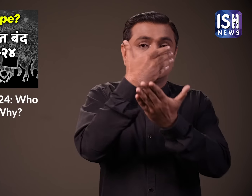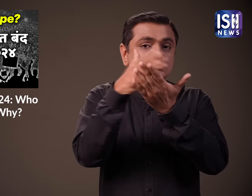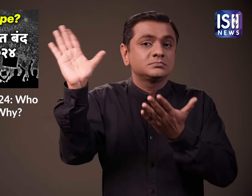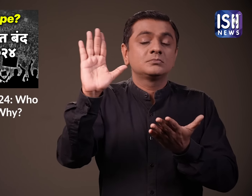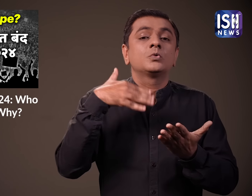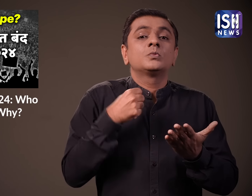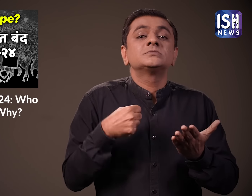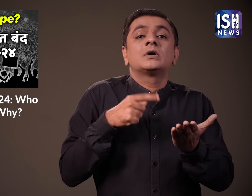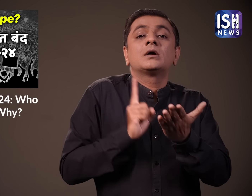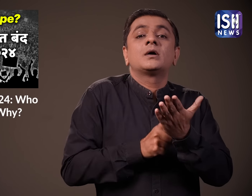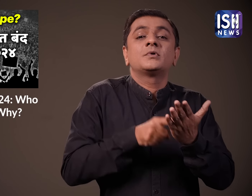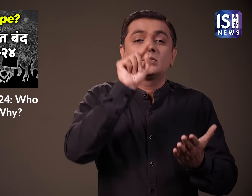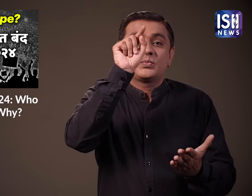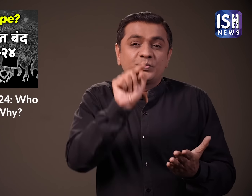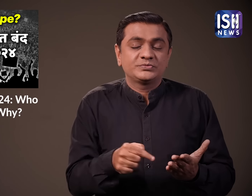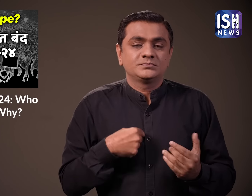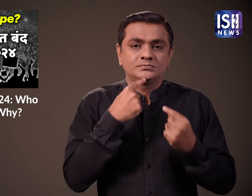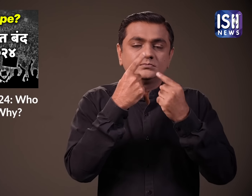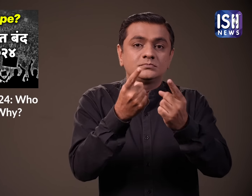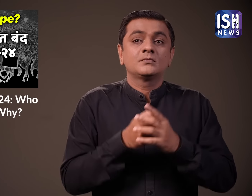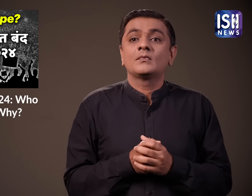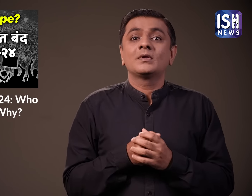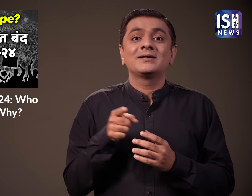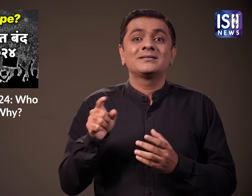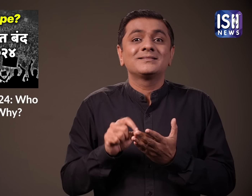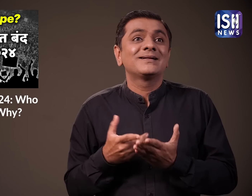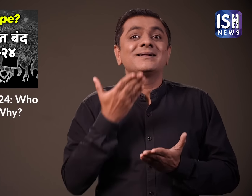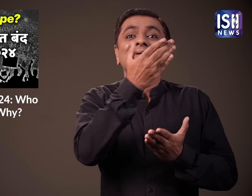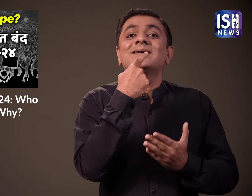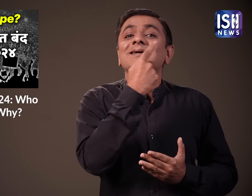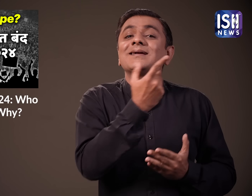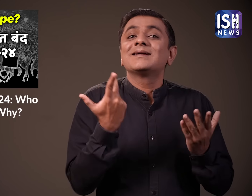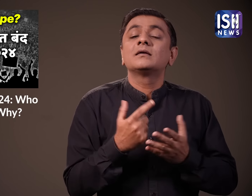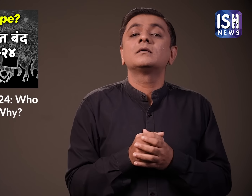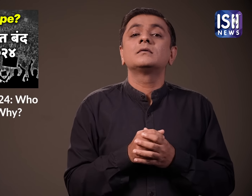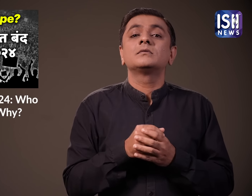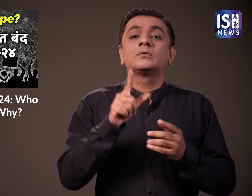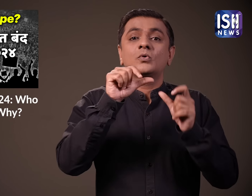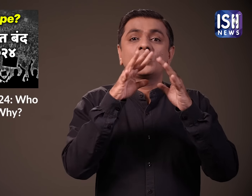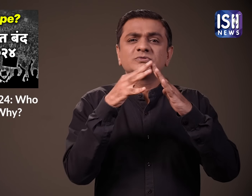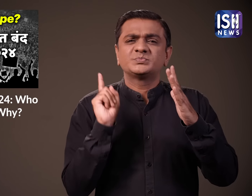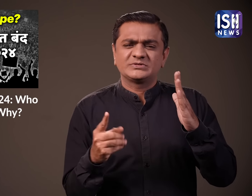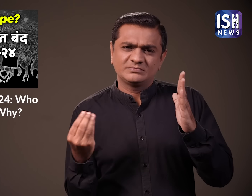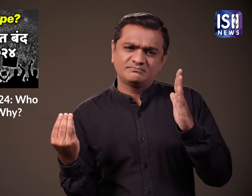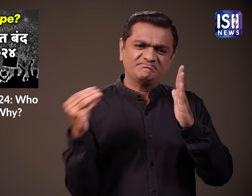अब मैं आपको उनकी अन्य मांगे बताता हूँ उन्होंने एक नयक केंद्रकानून की मांग की